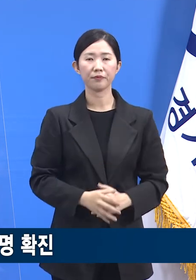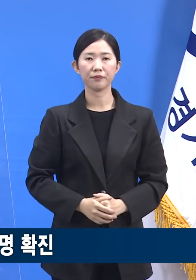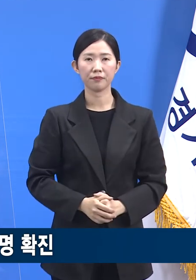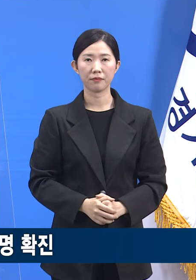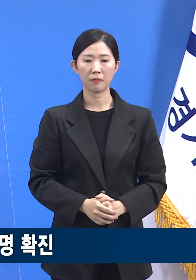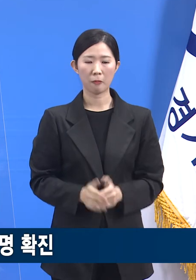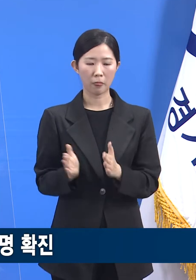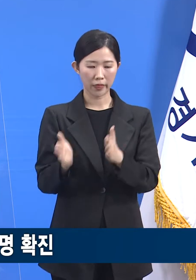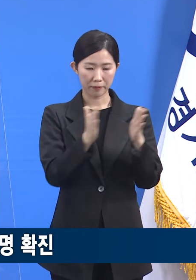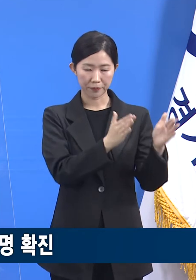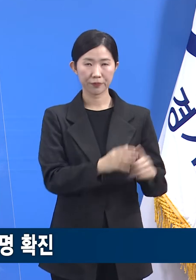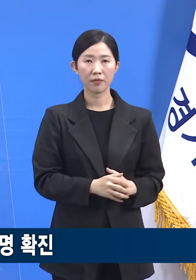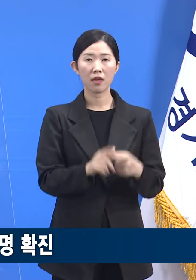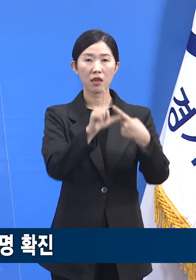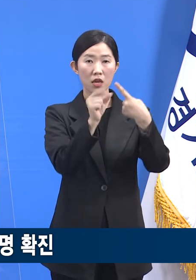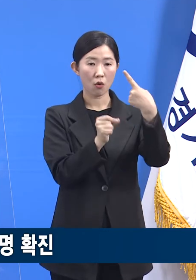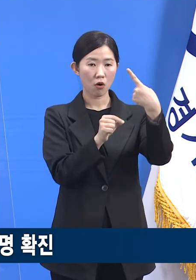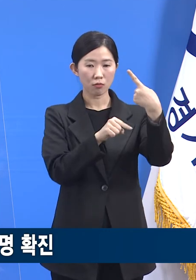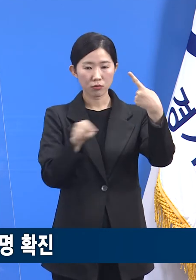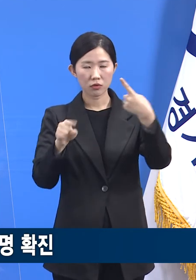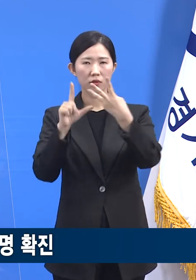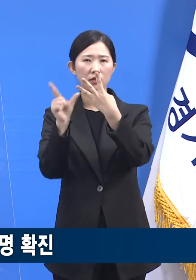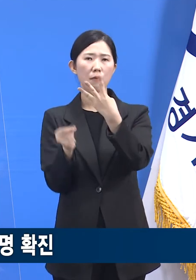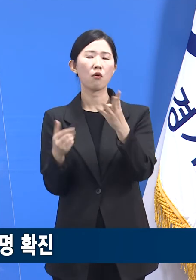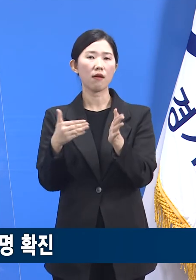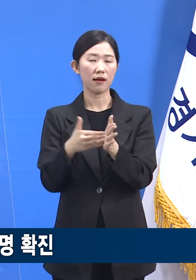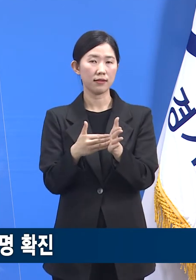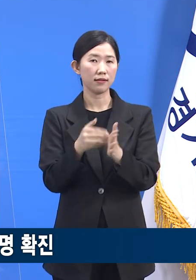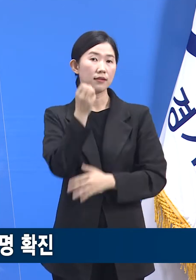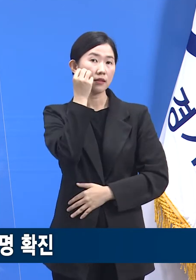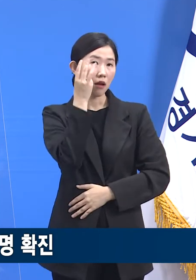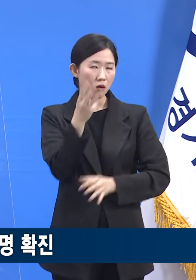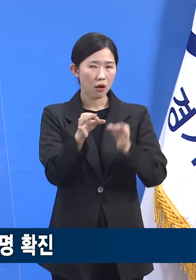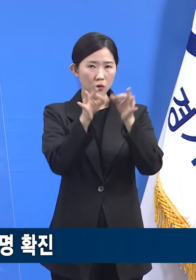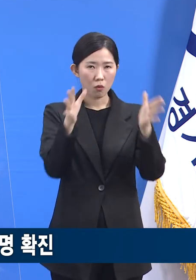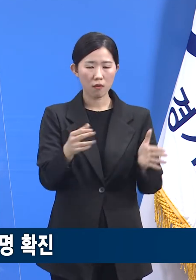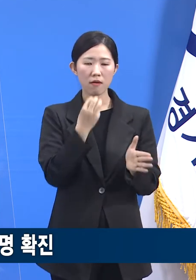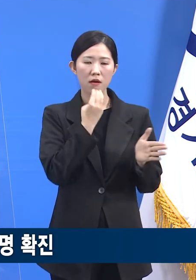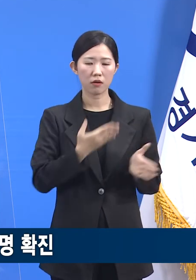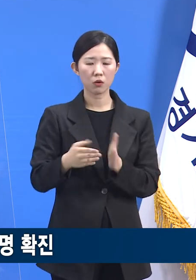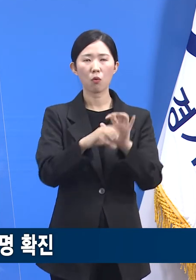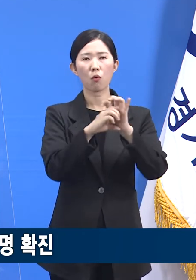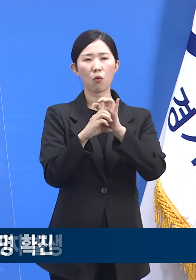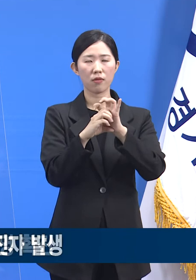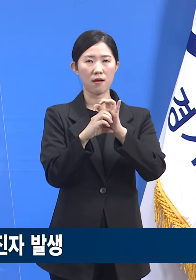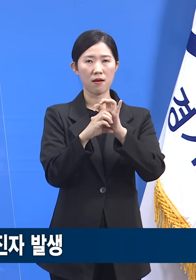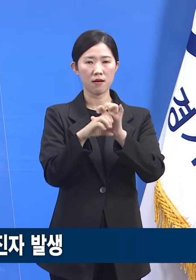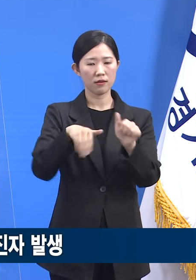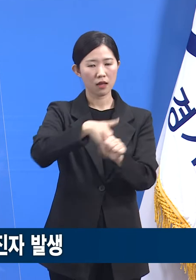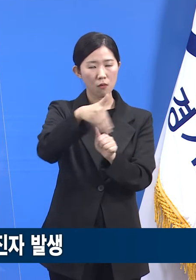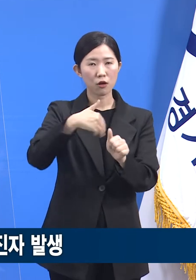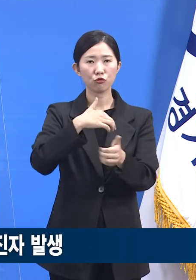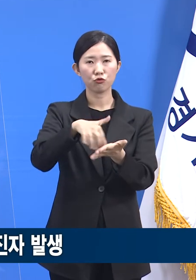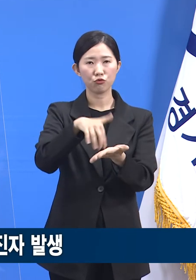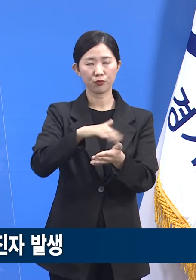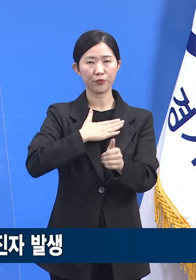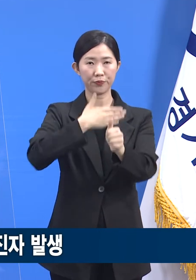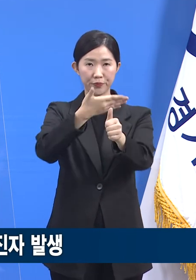다음은 1월부터 3월까지 1분기 경기도 코로나19 관련 주요 통계에 대해 말씀드립니다.